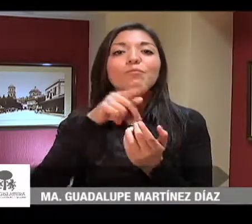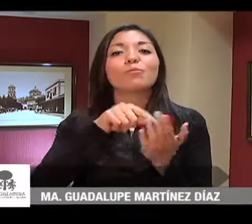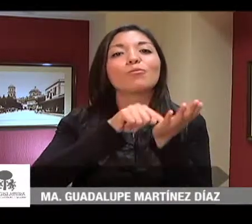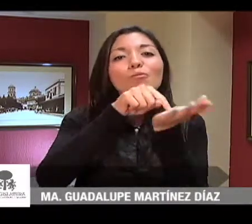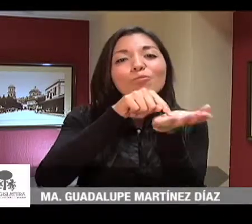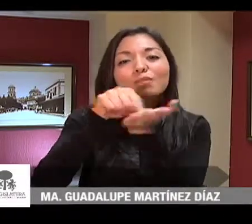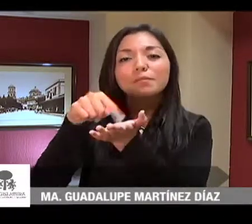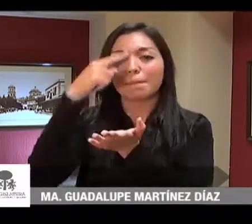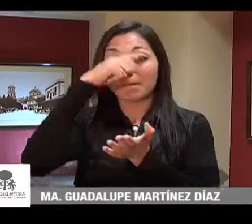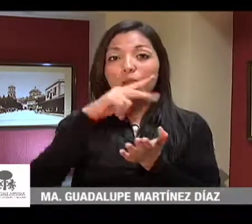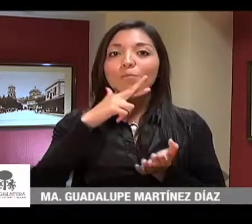Congreso del Estado de Jalisco.